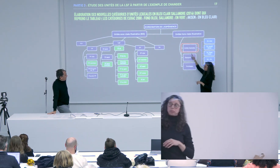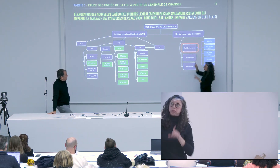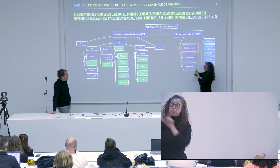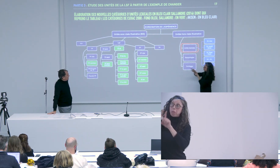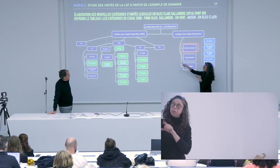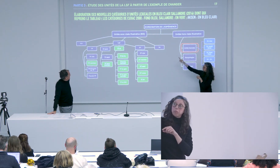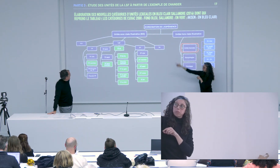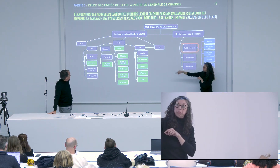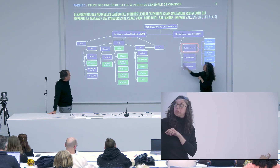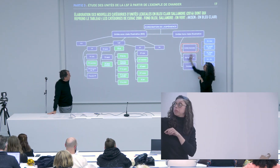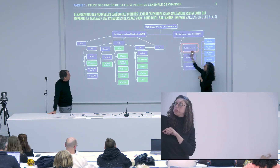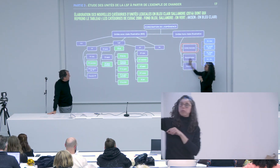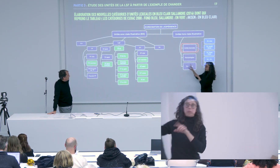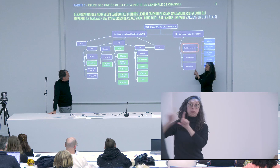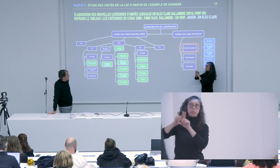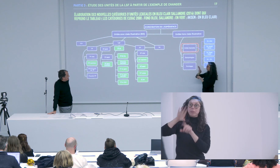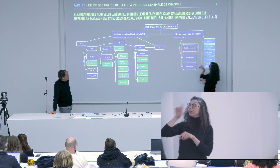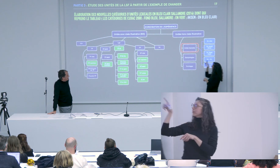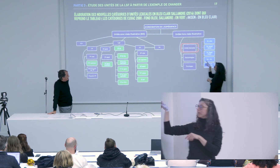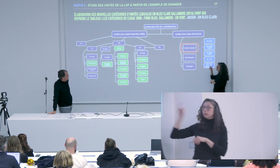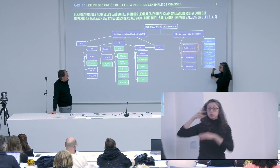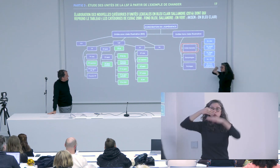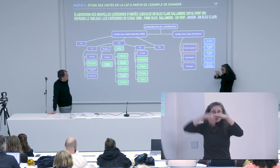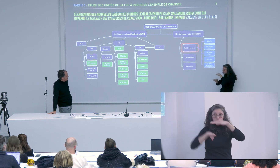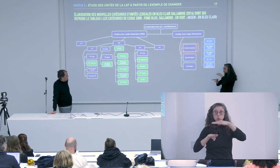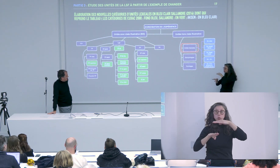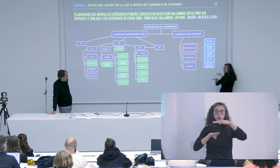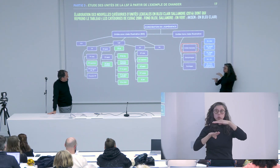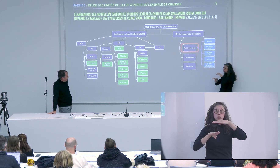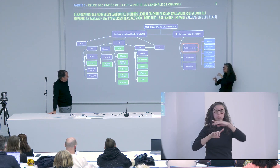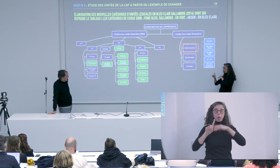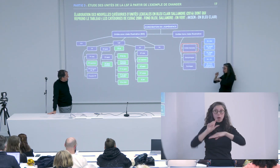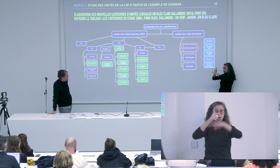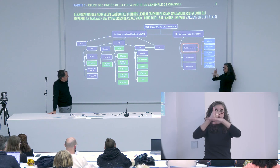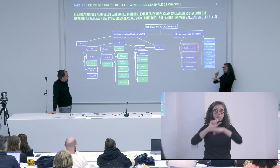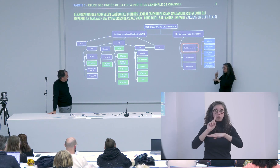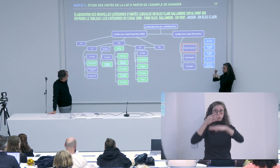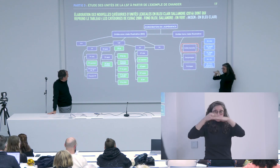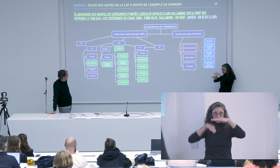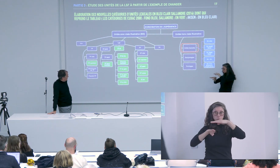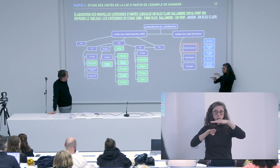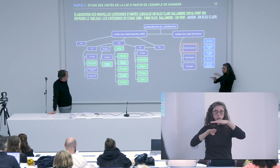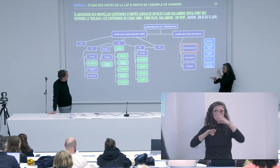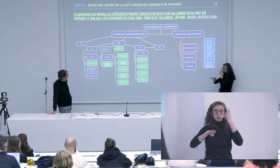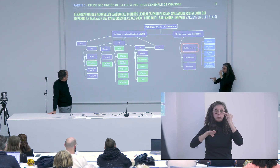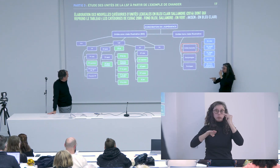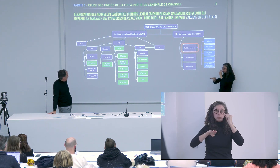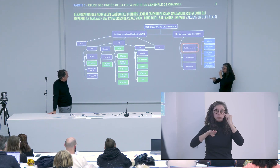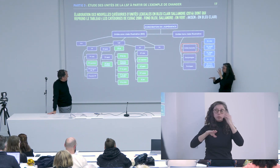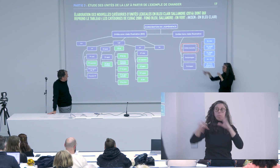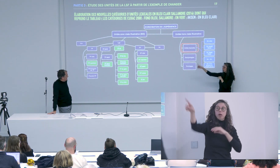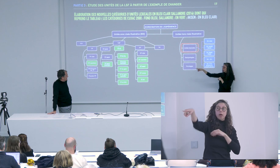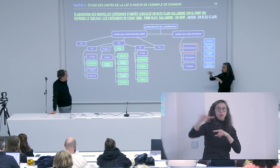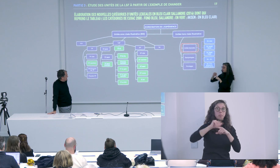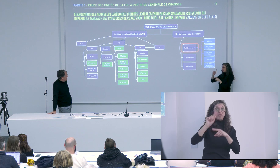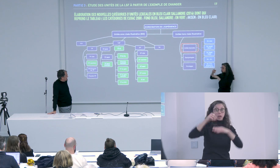la catégorie maîtresse c'est unité lexicale d'accord j'ai donc créé des sous-catégories d'accord